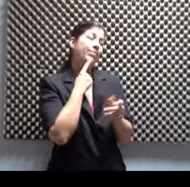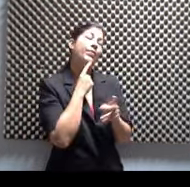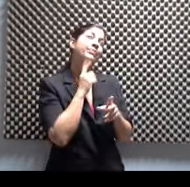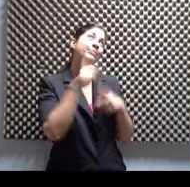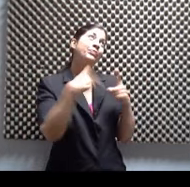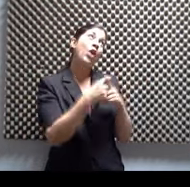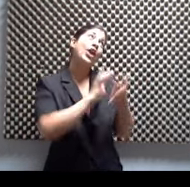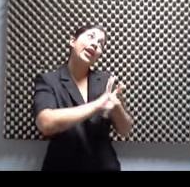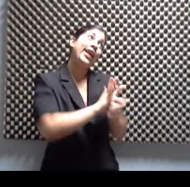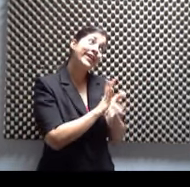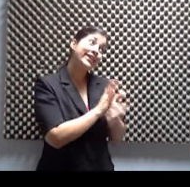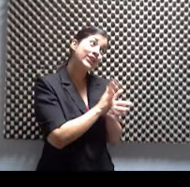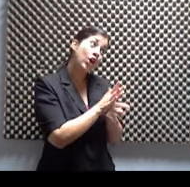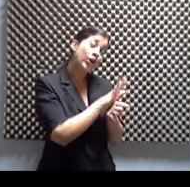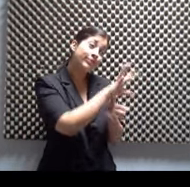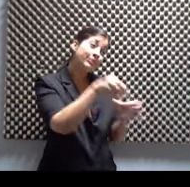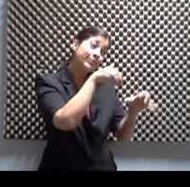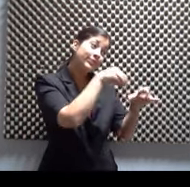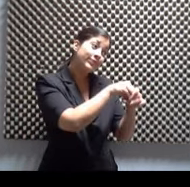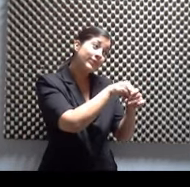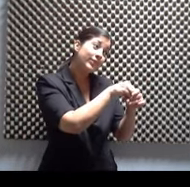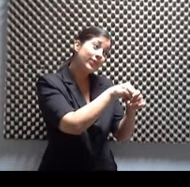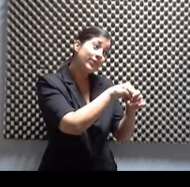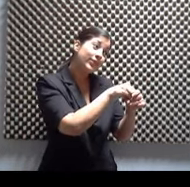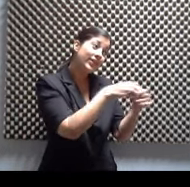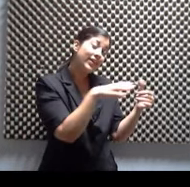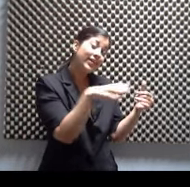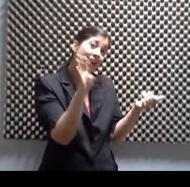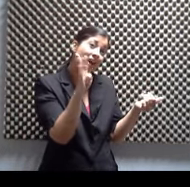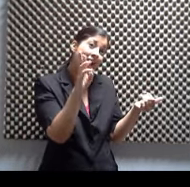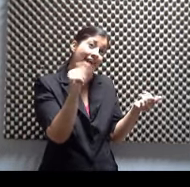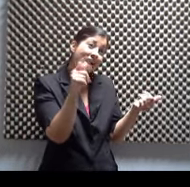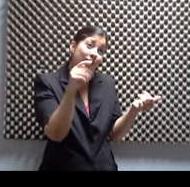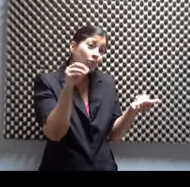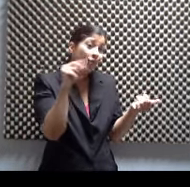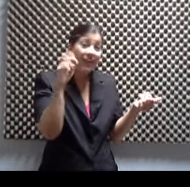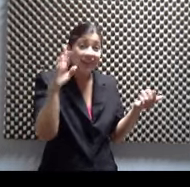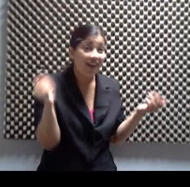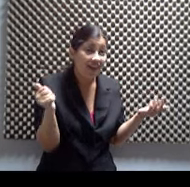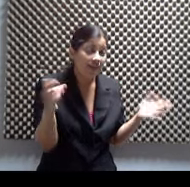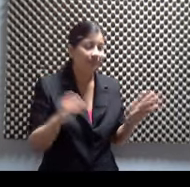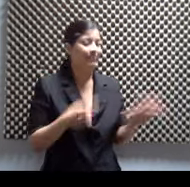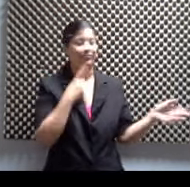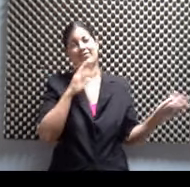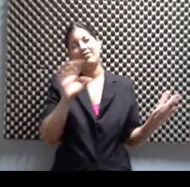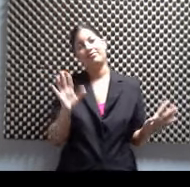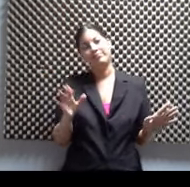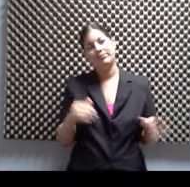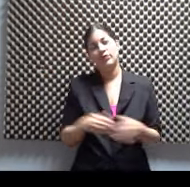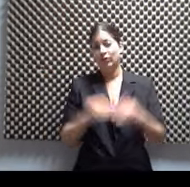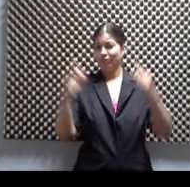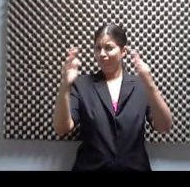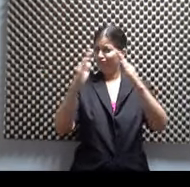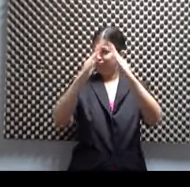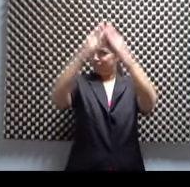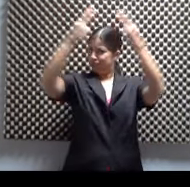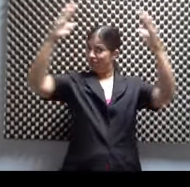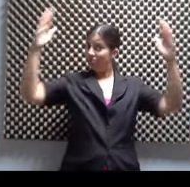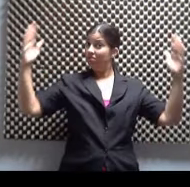Sí, yo sabía que ibas por esa línea. Un queso puesto en una. Mira, hay una mansión, una mansión maravillosa en Londres que es